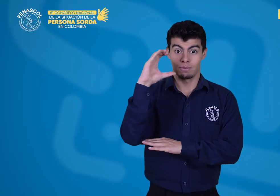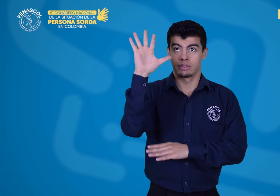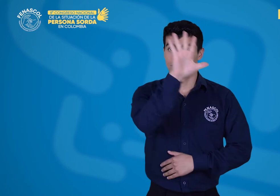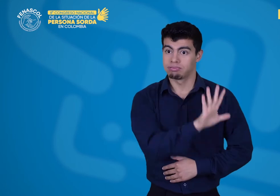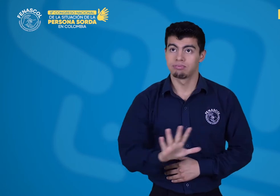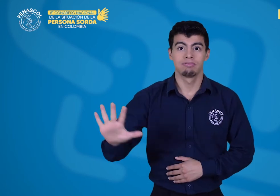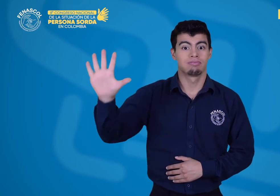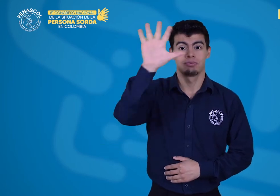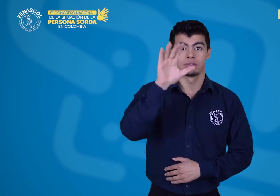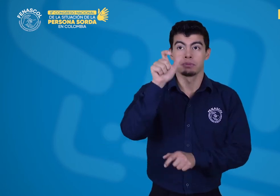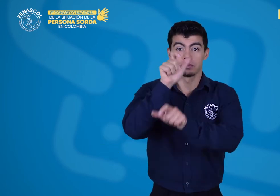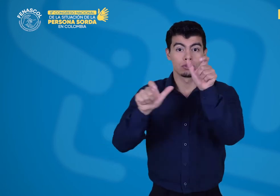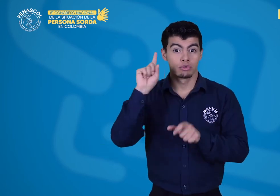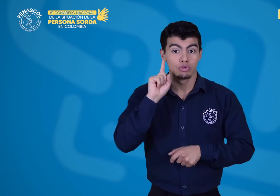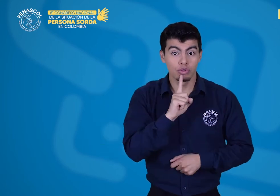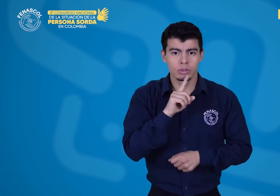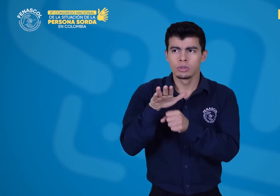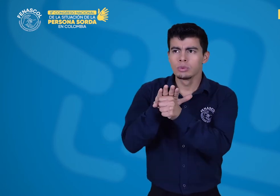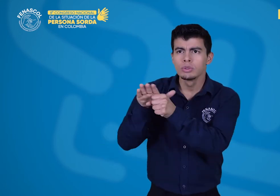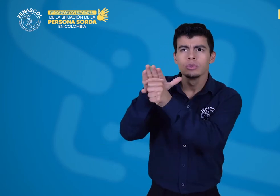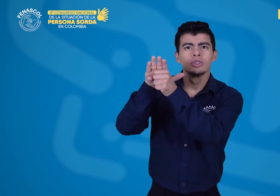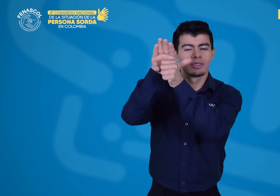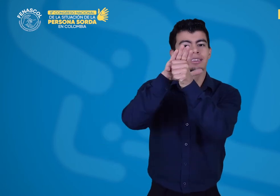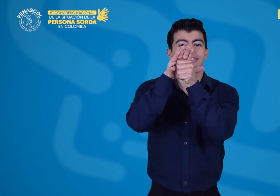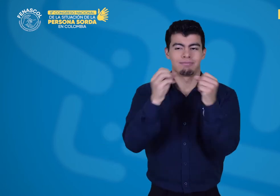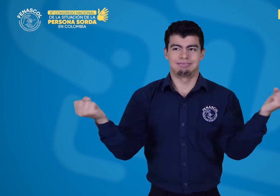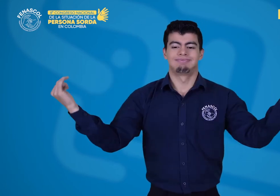8º Congreso Nacional de la Situación de la Persona Sorda en Colombia